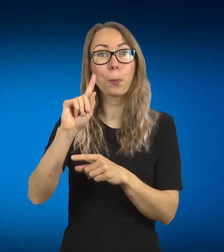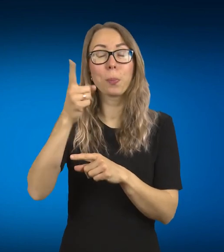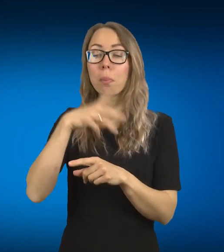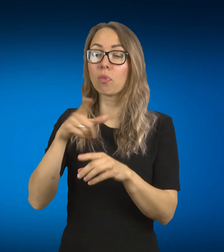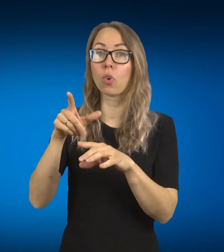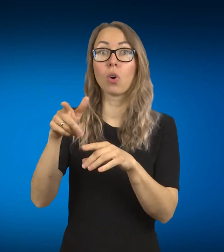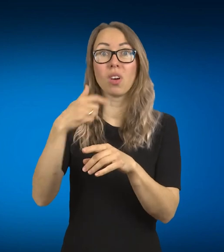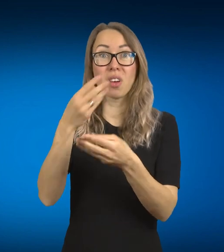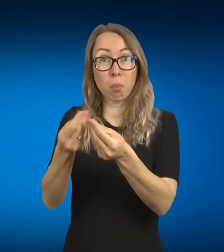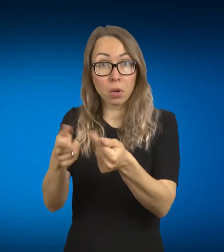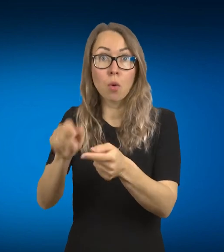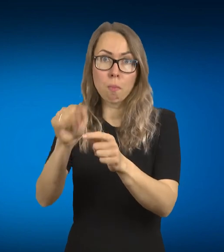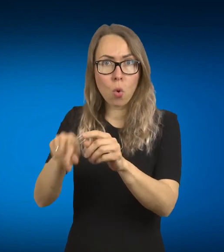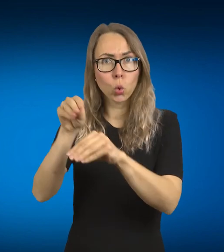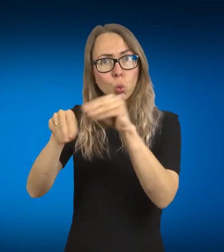tai irgi nėra gerai, bet, paėžiui,